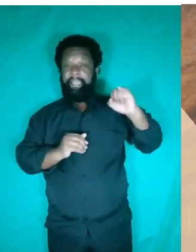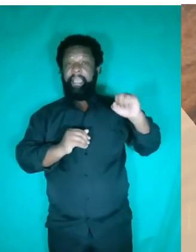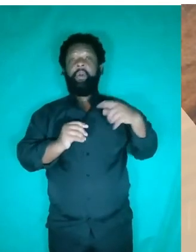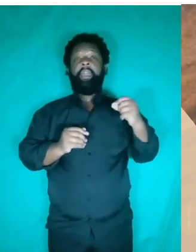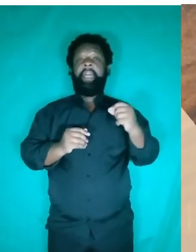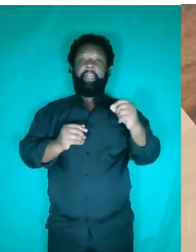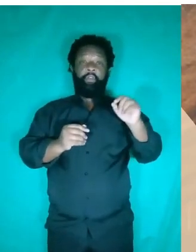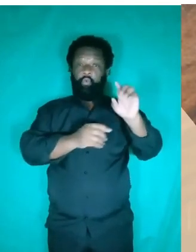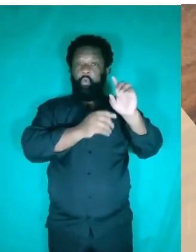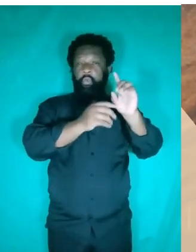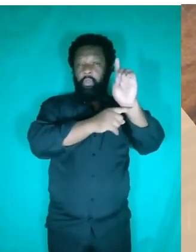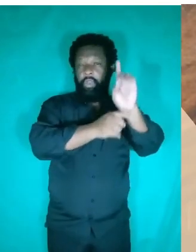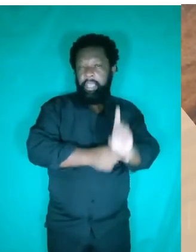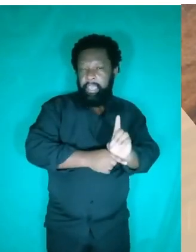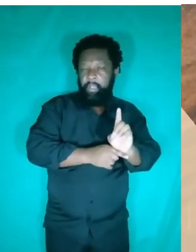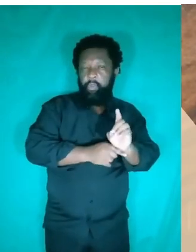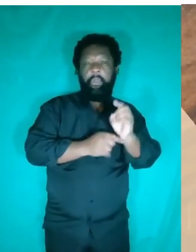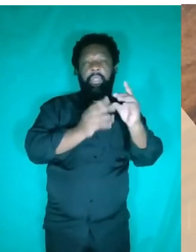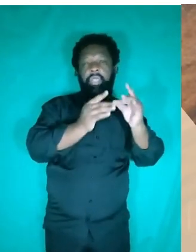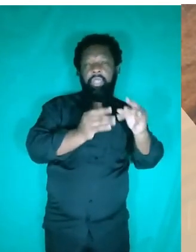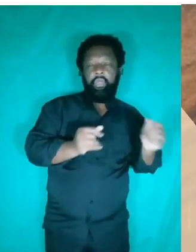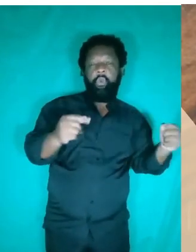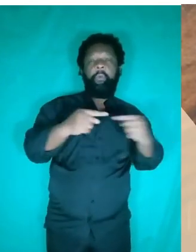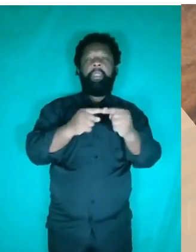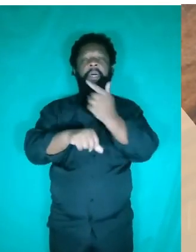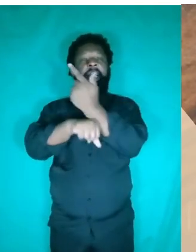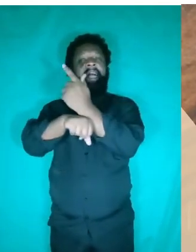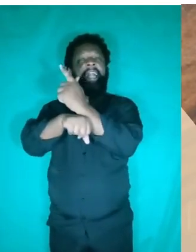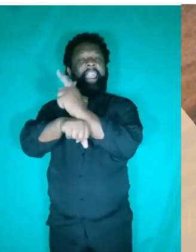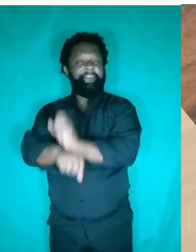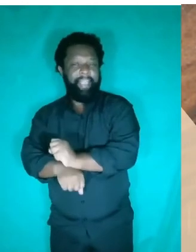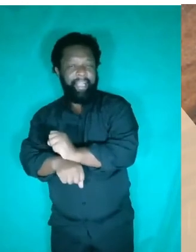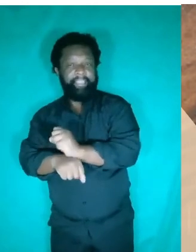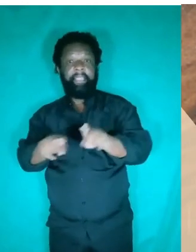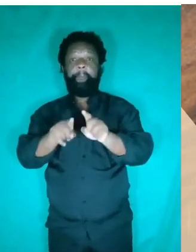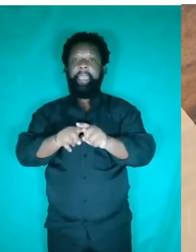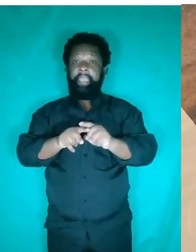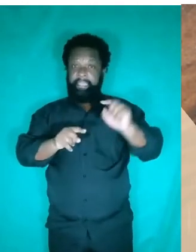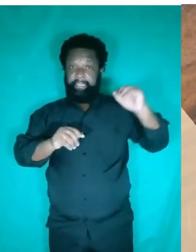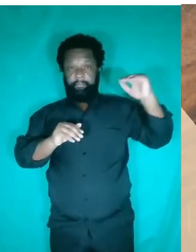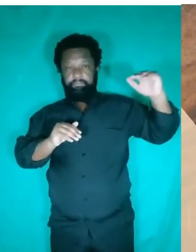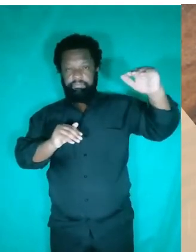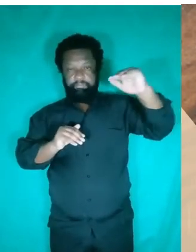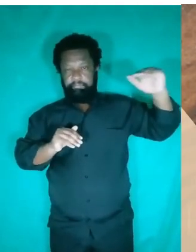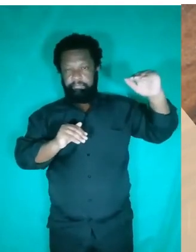da densidade do líquido pela aceleração da gravidade. E pela diferença de profundidade entre eles. Então, essa aí é a